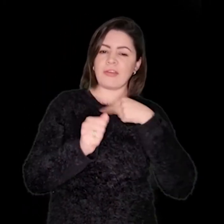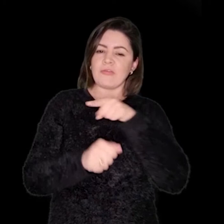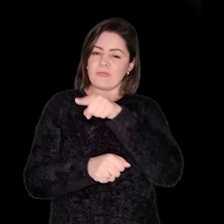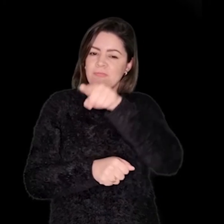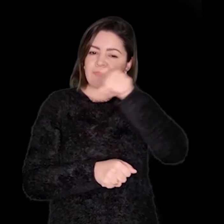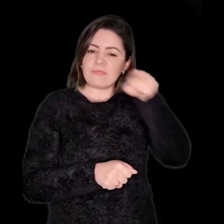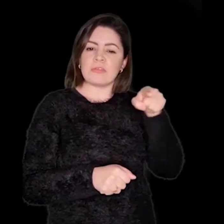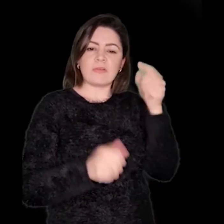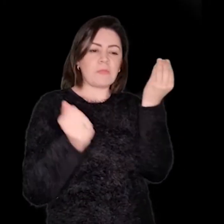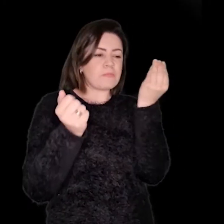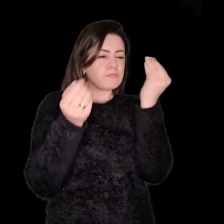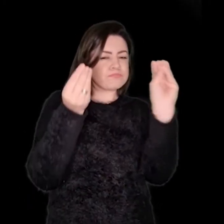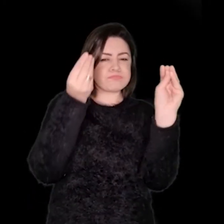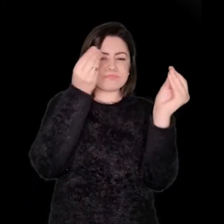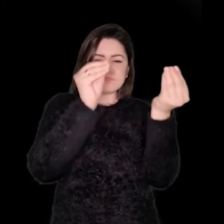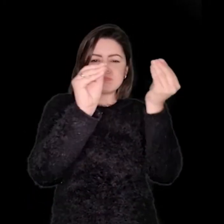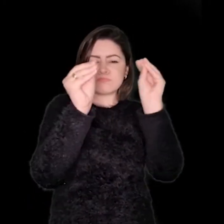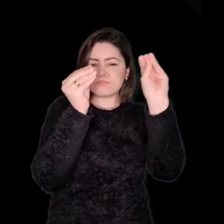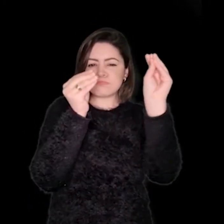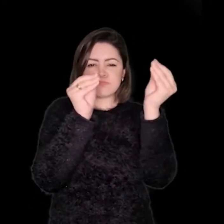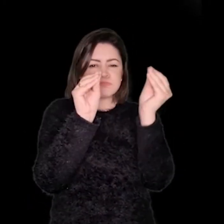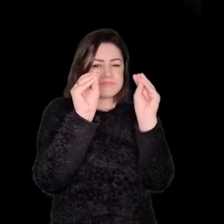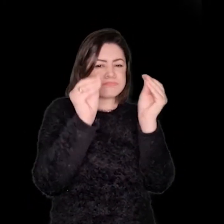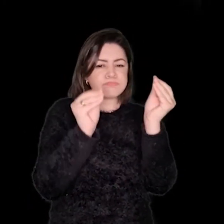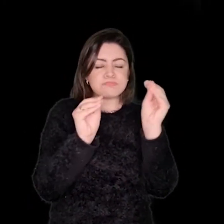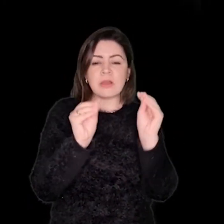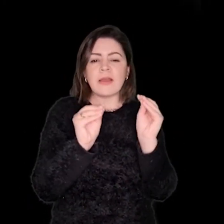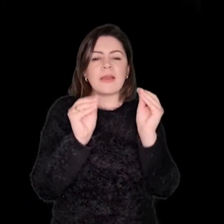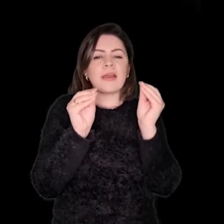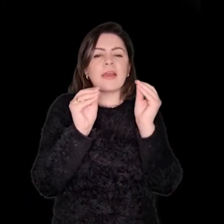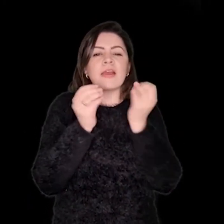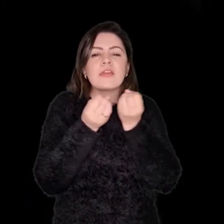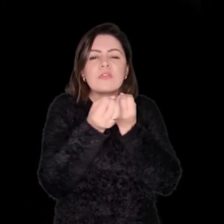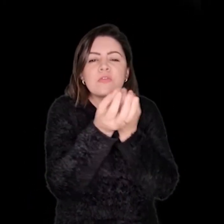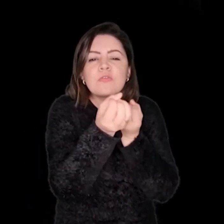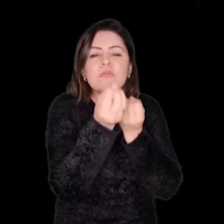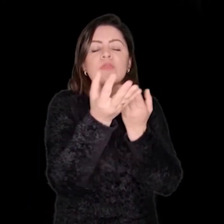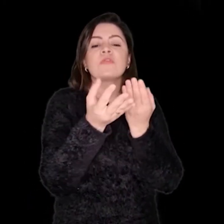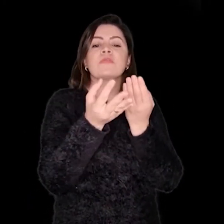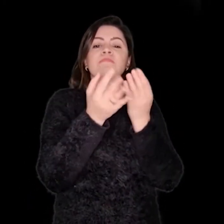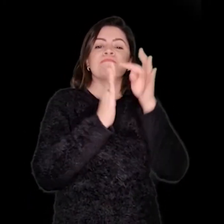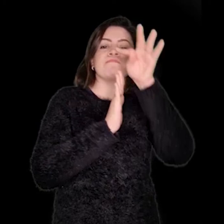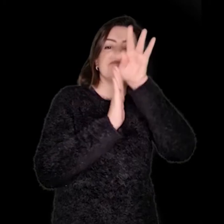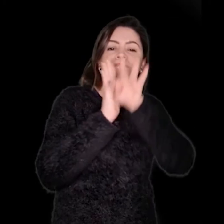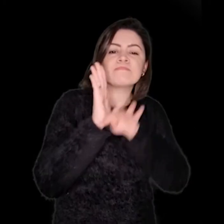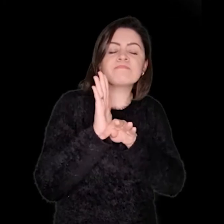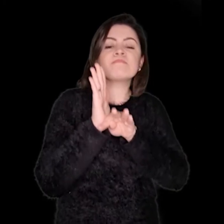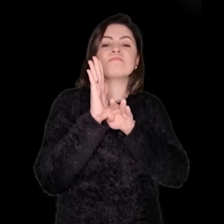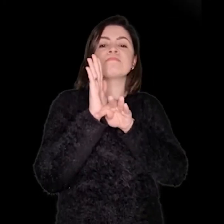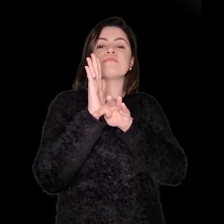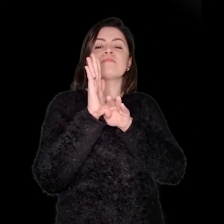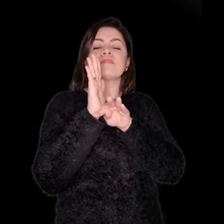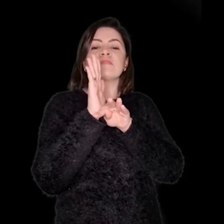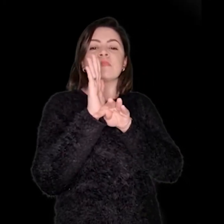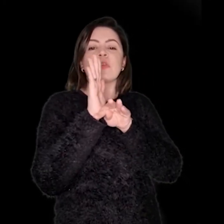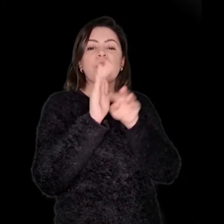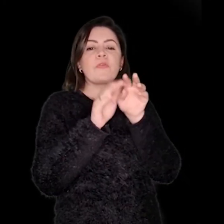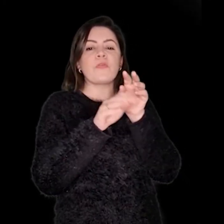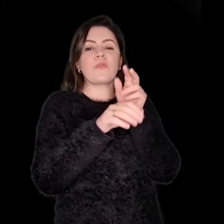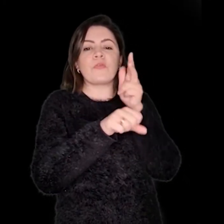compartilharmos conteúdos, vídeos, textos acadêmicos, imagens e